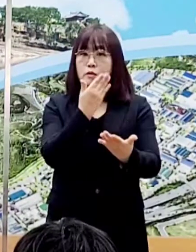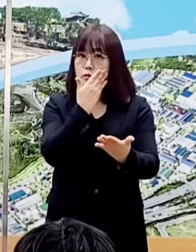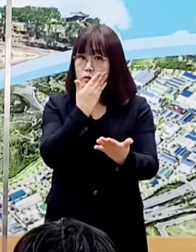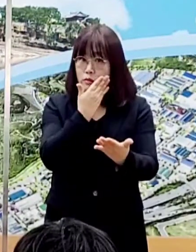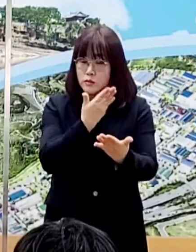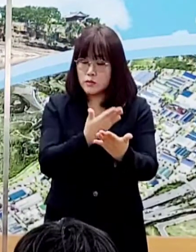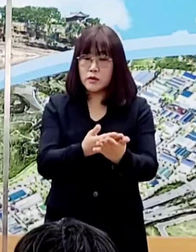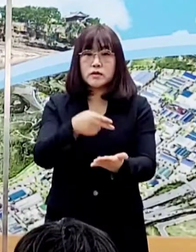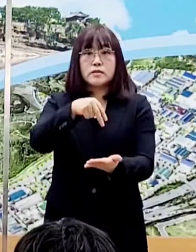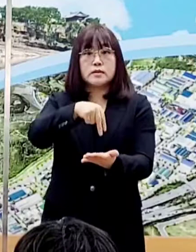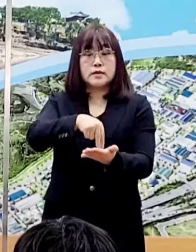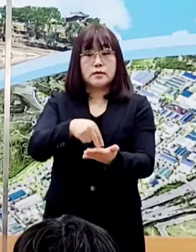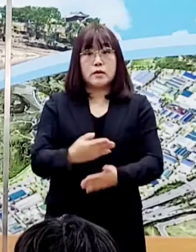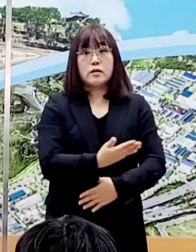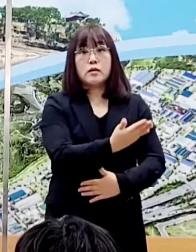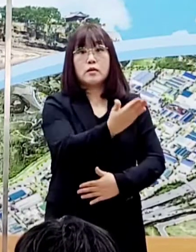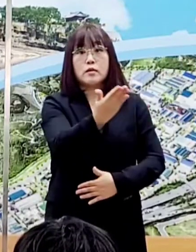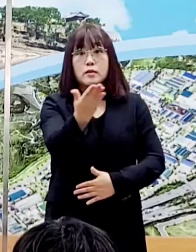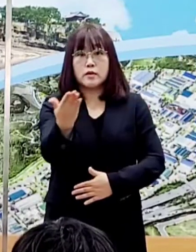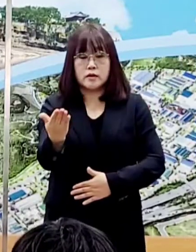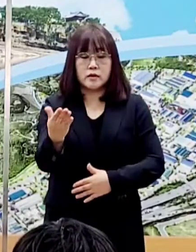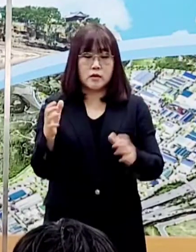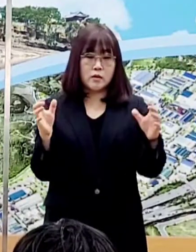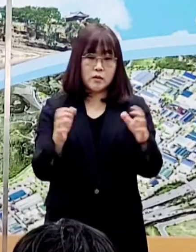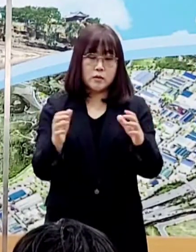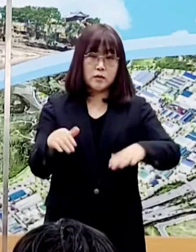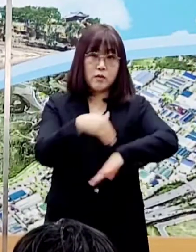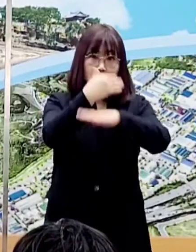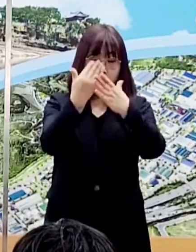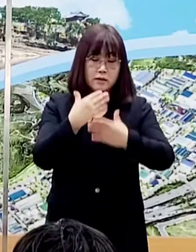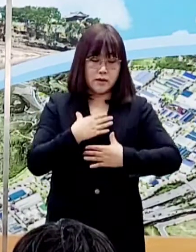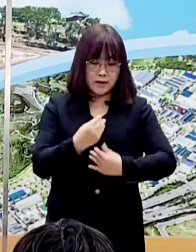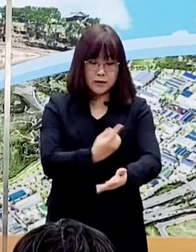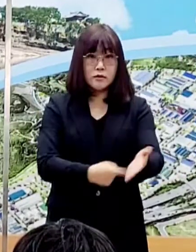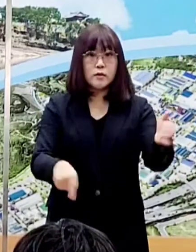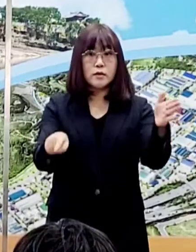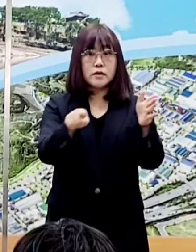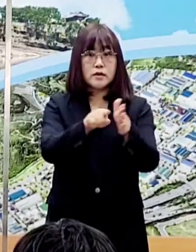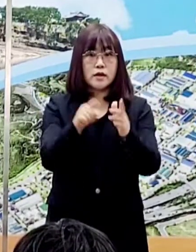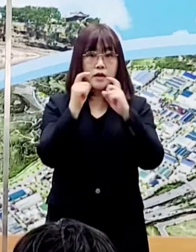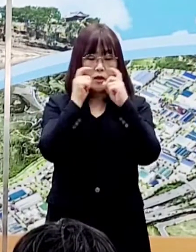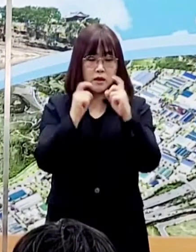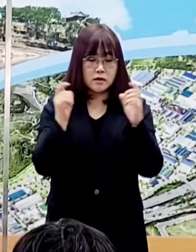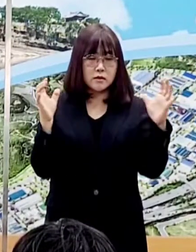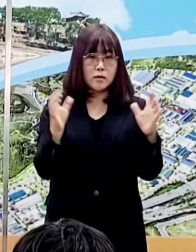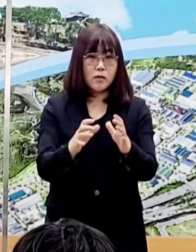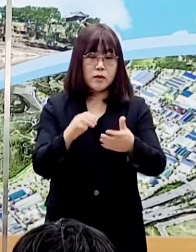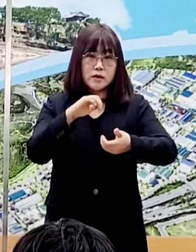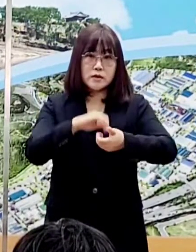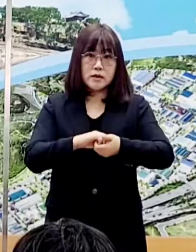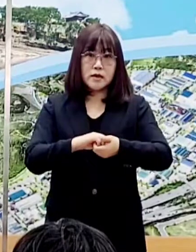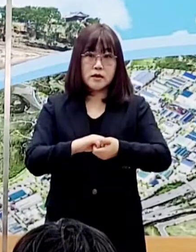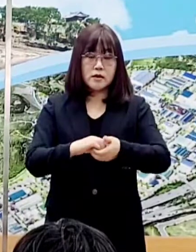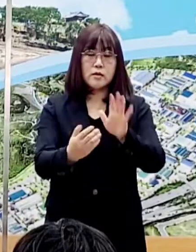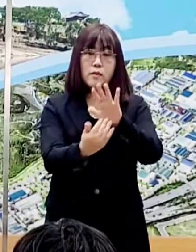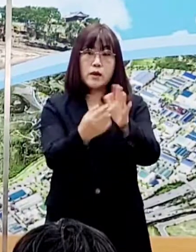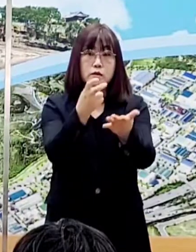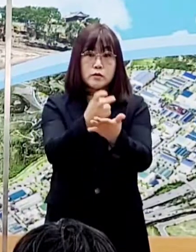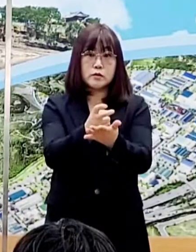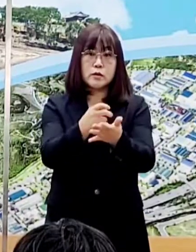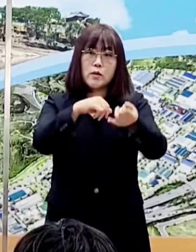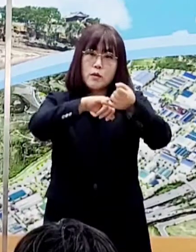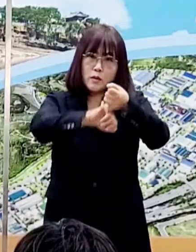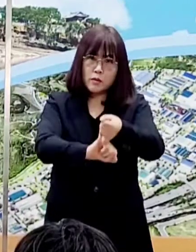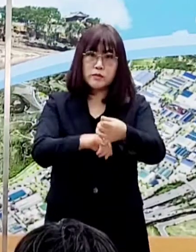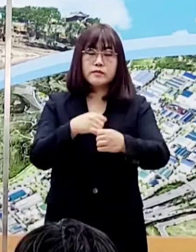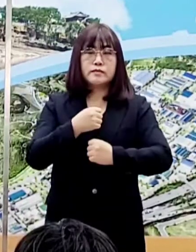상황입니다. 시민들께서는 공동체 구성원 모두의 안전을 위해 사적 모임 제한 등 방역수칙을 반드시